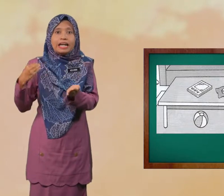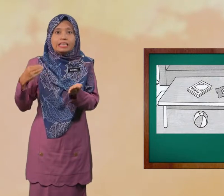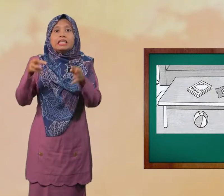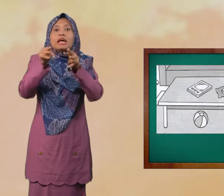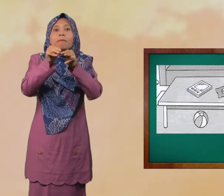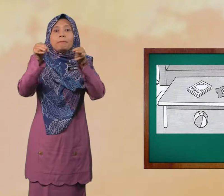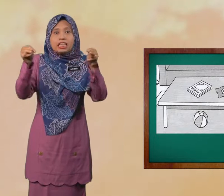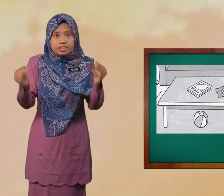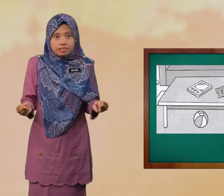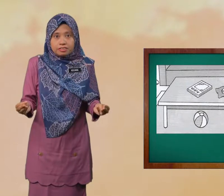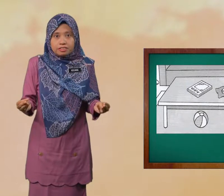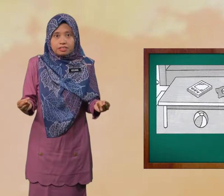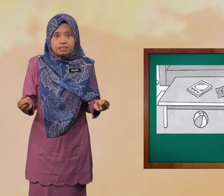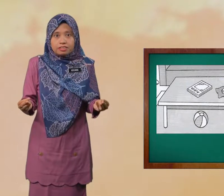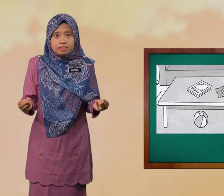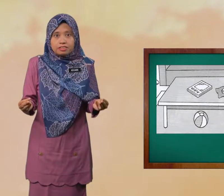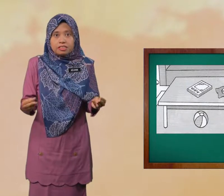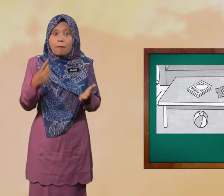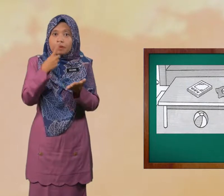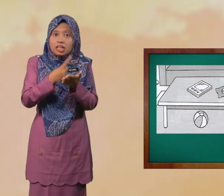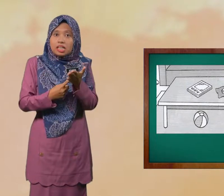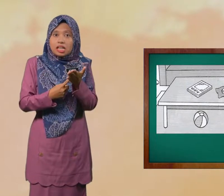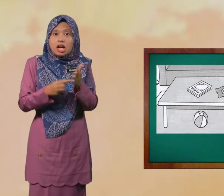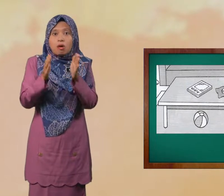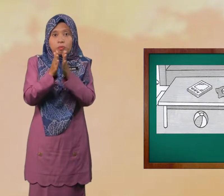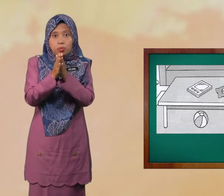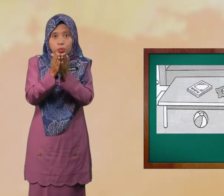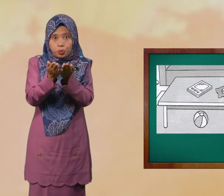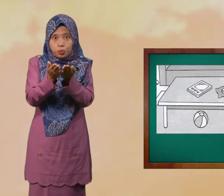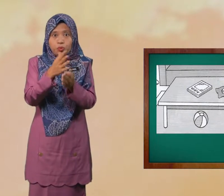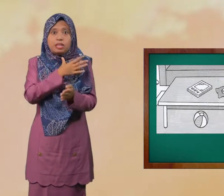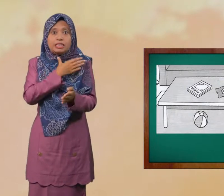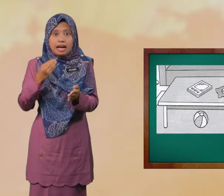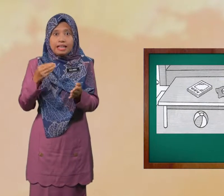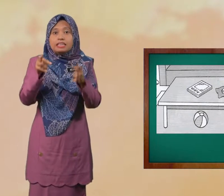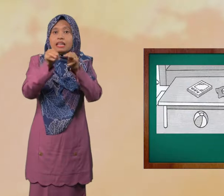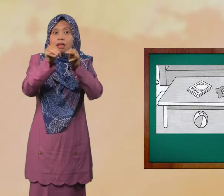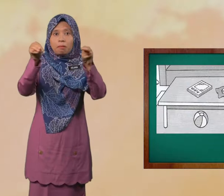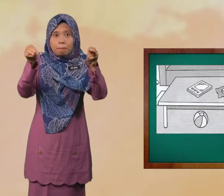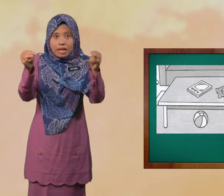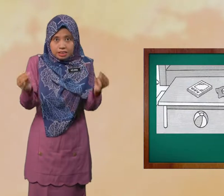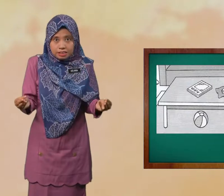Meja Apa? Buku Buku Dan Meja